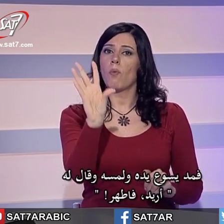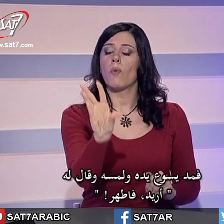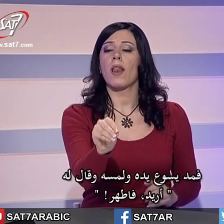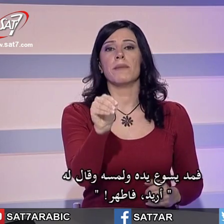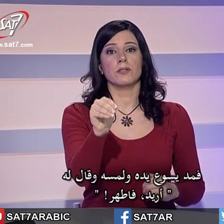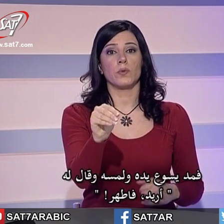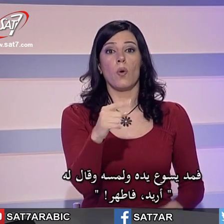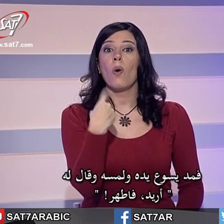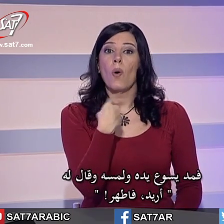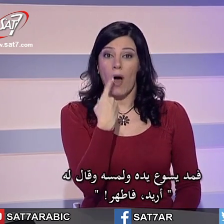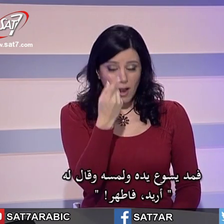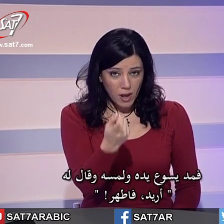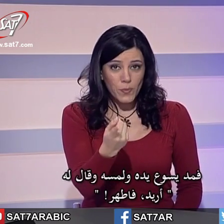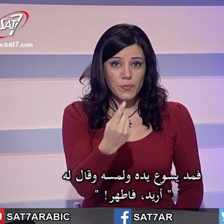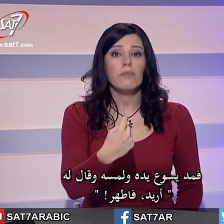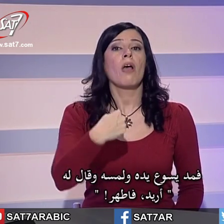أريد فاتهر